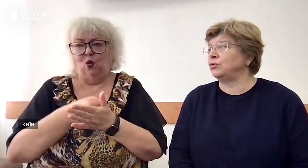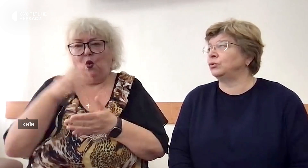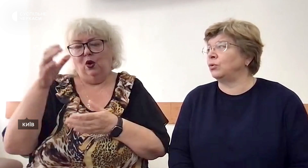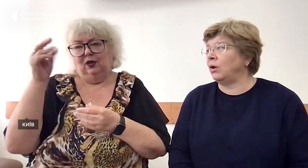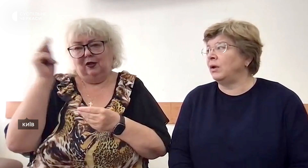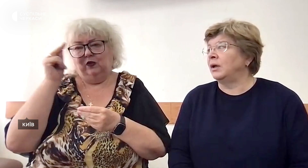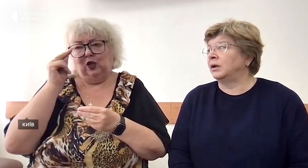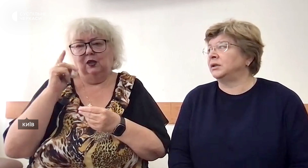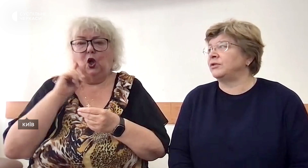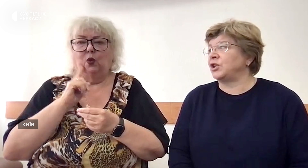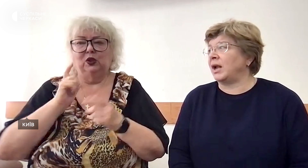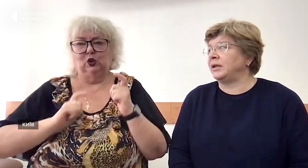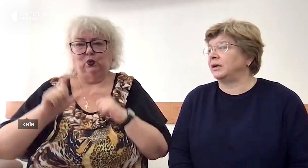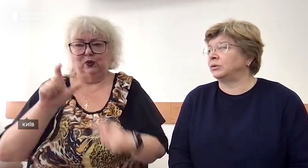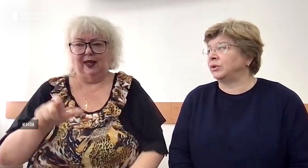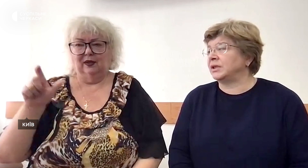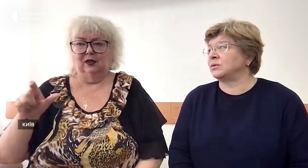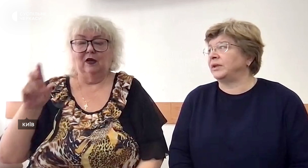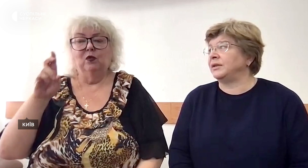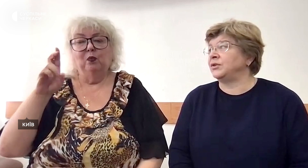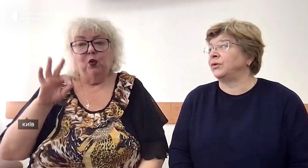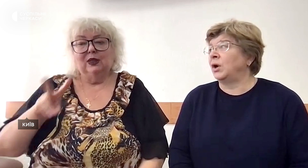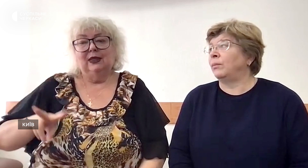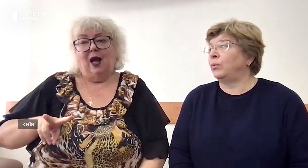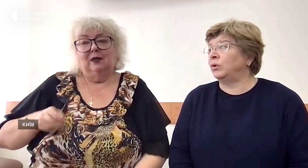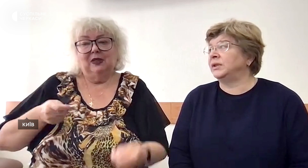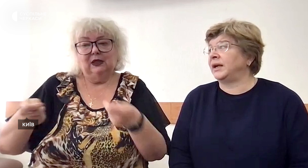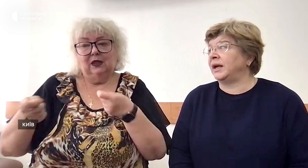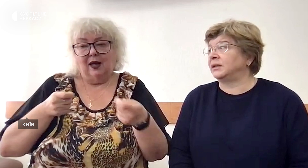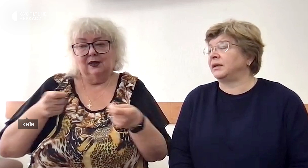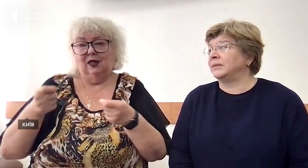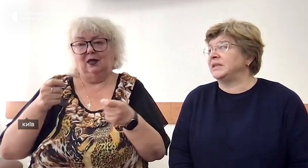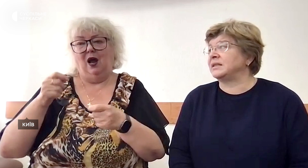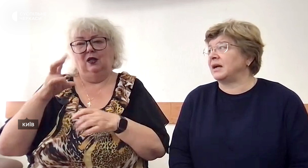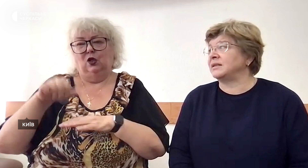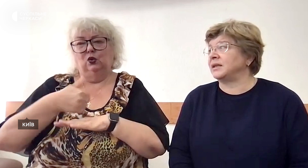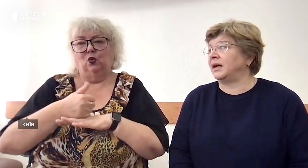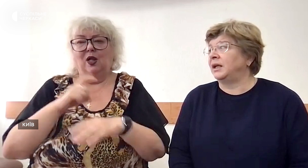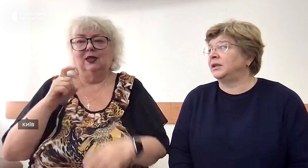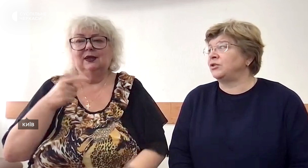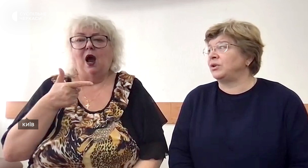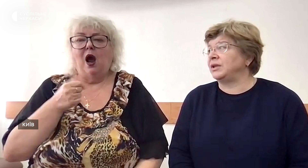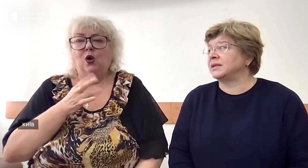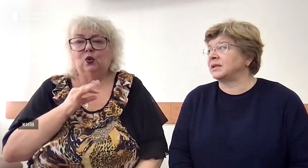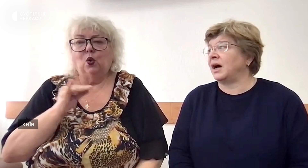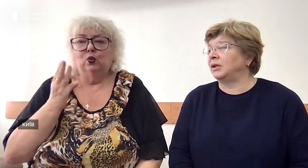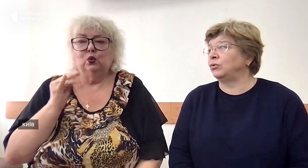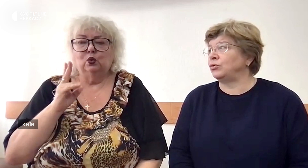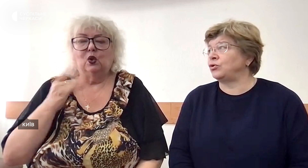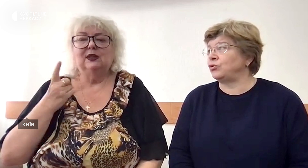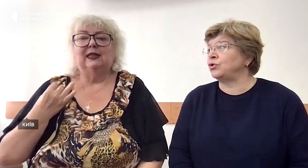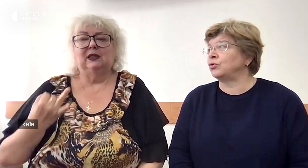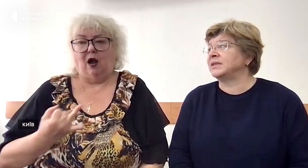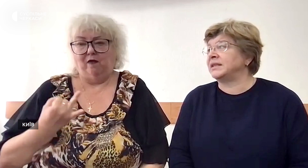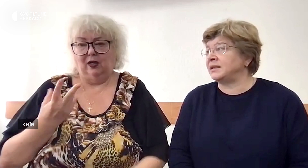повністю до навчання глухих студентів. Бо директор і адміністрація на чолі з